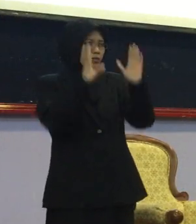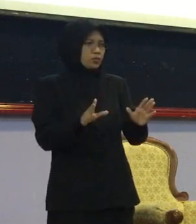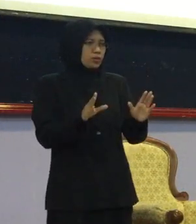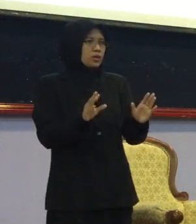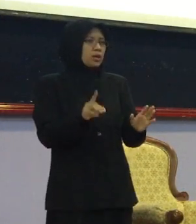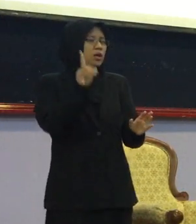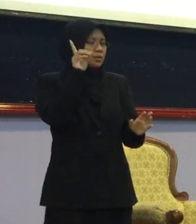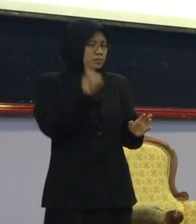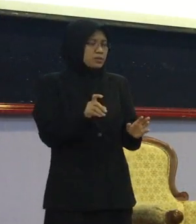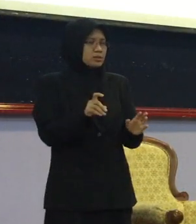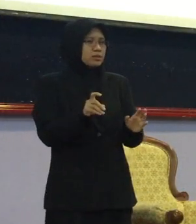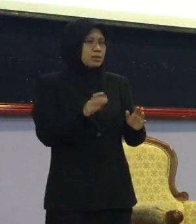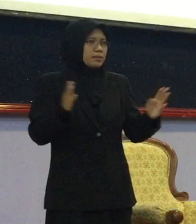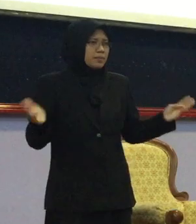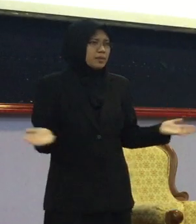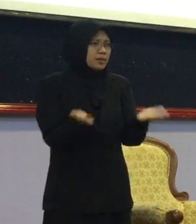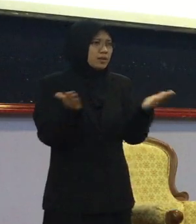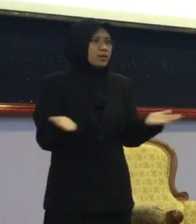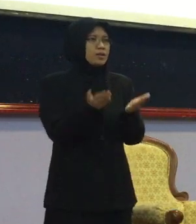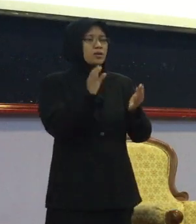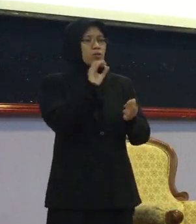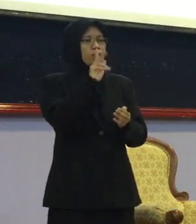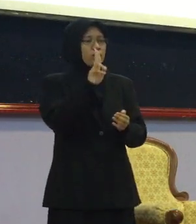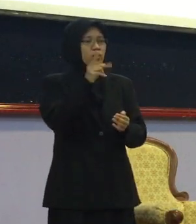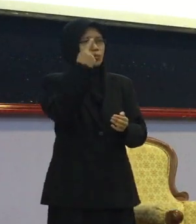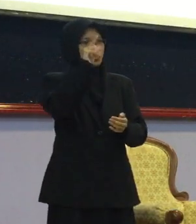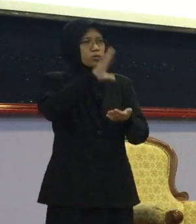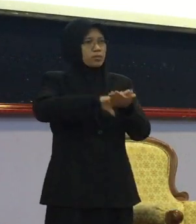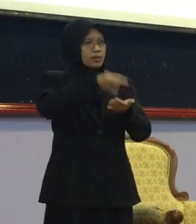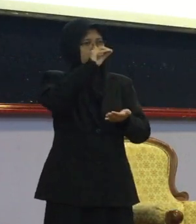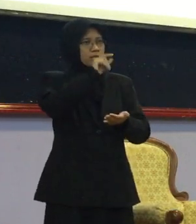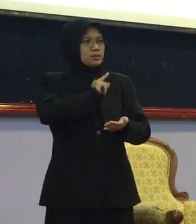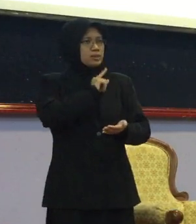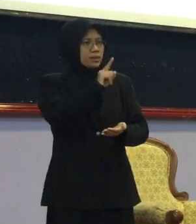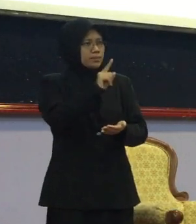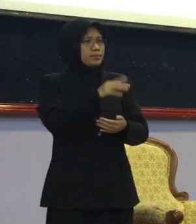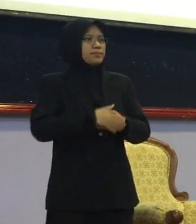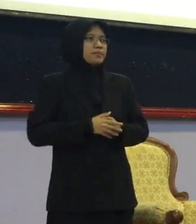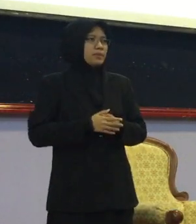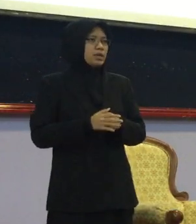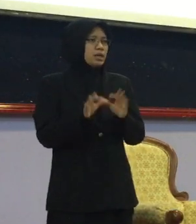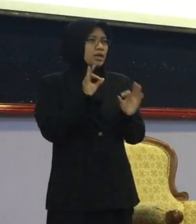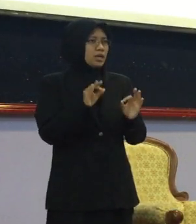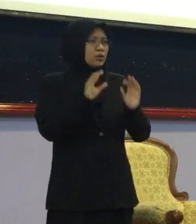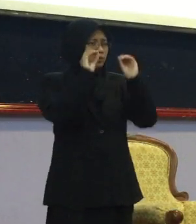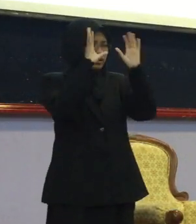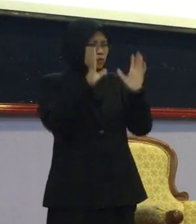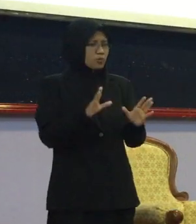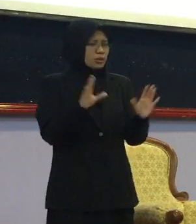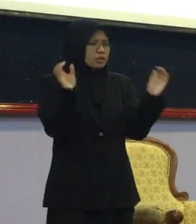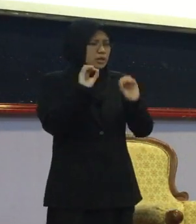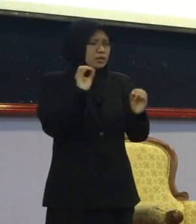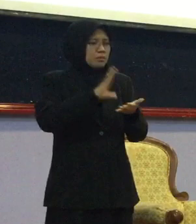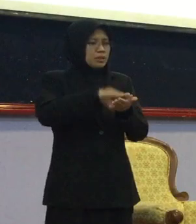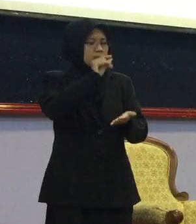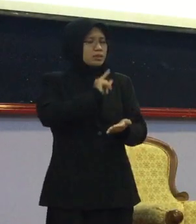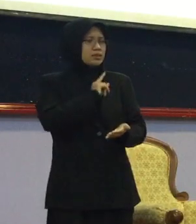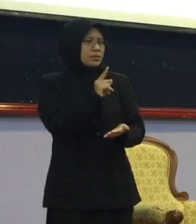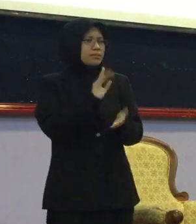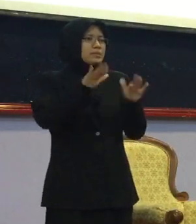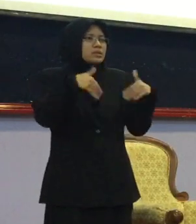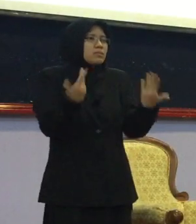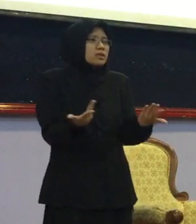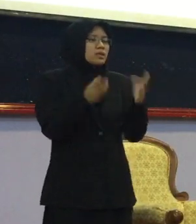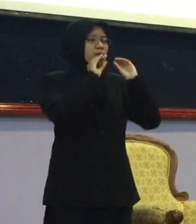beri roh Pada orang lain So kalau cikgu pun tak ada roh Macam mana nak beri roh Kami OKU Kan nak ajak OKU Tentang Islam kan Jadi